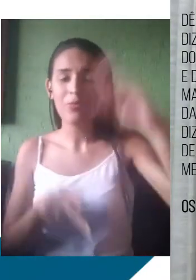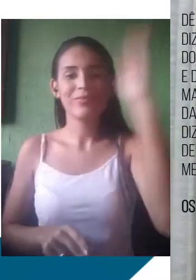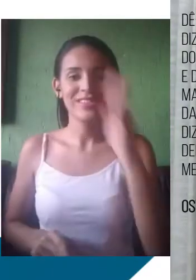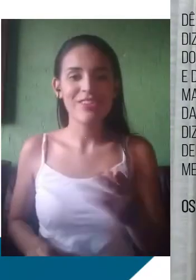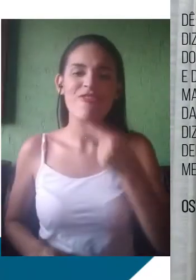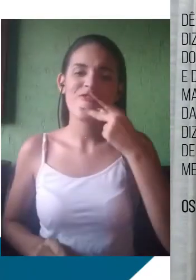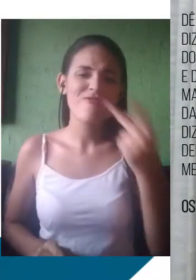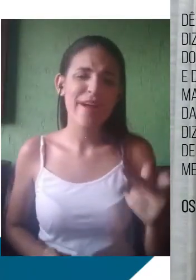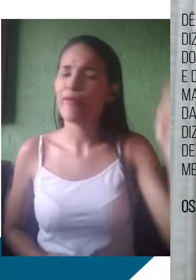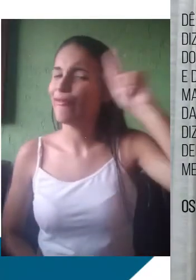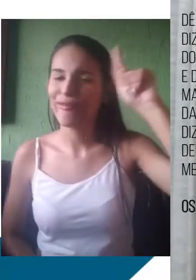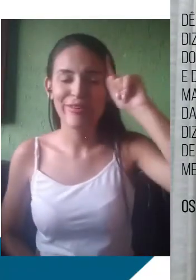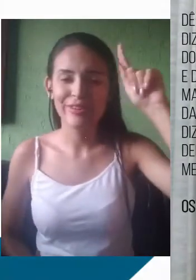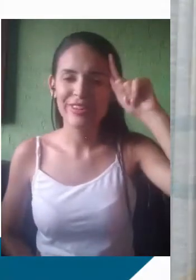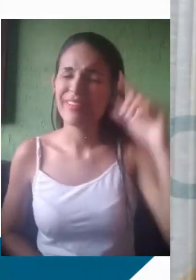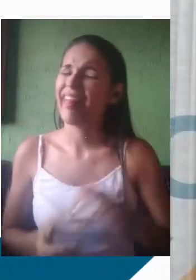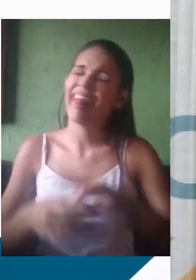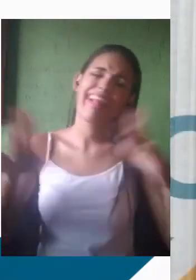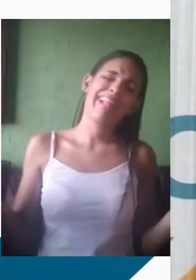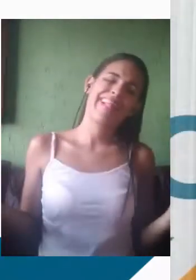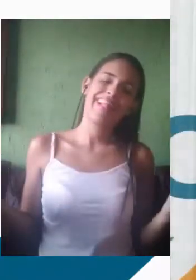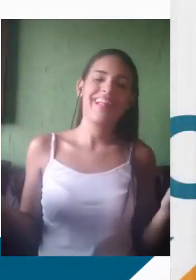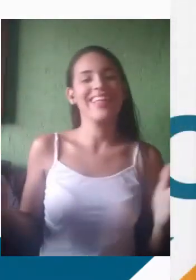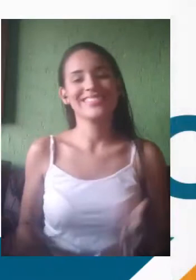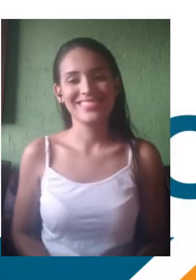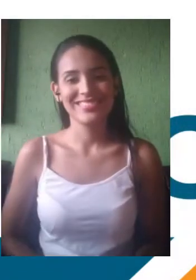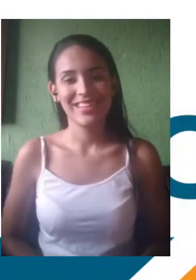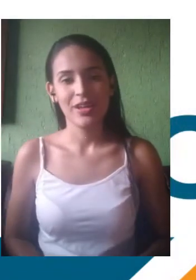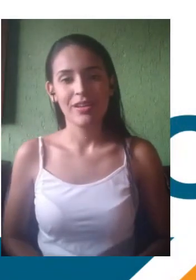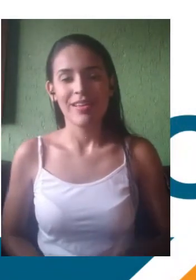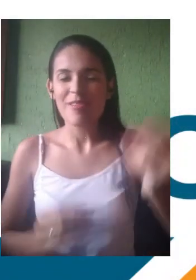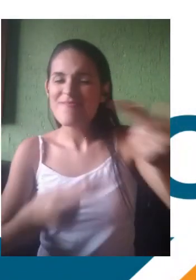Então, um grande abraço e até.